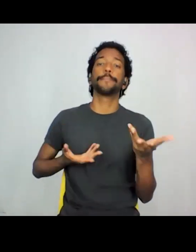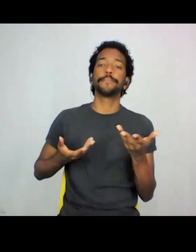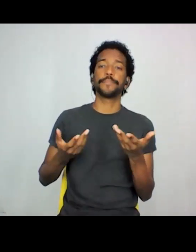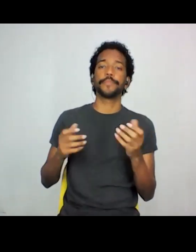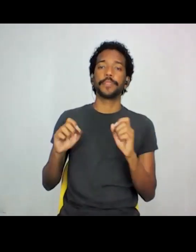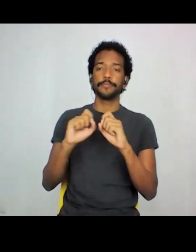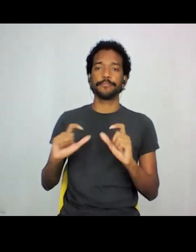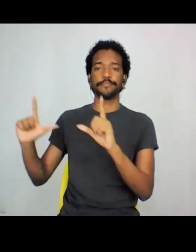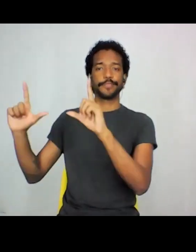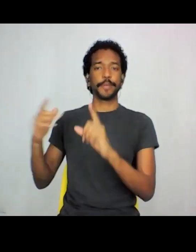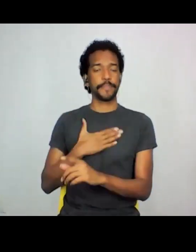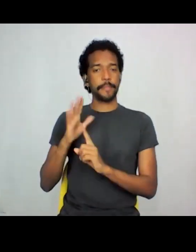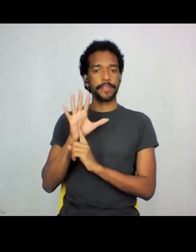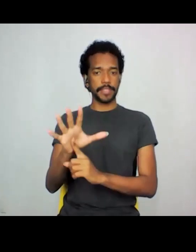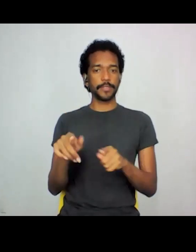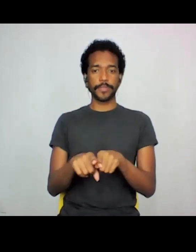apresentação também.